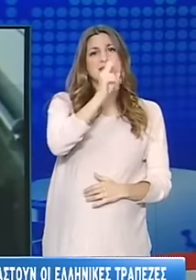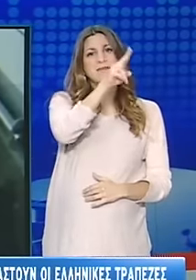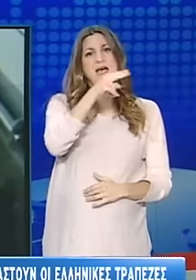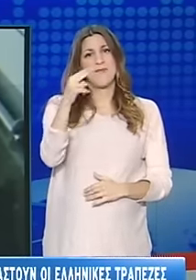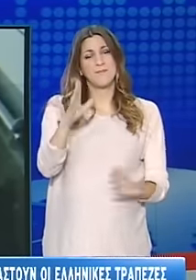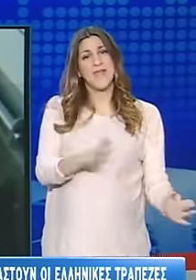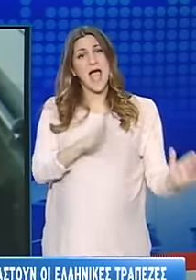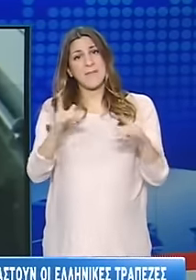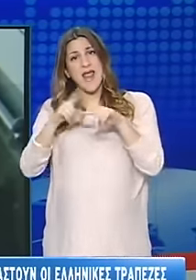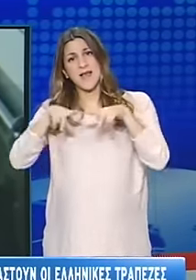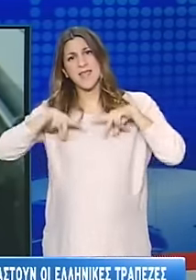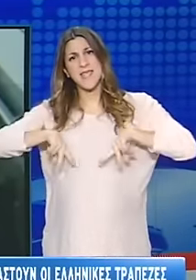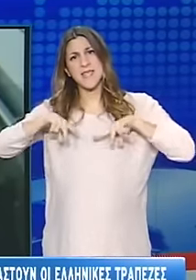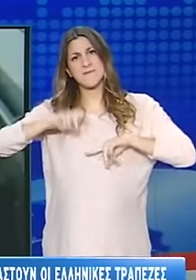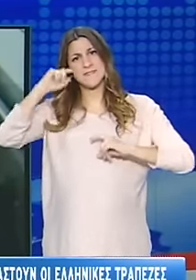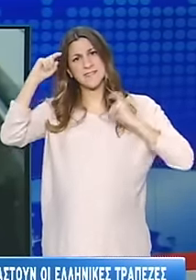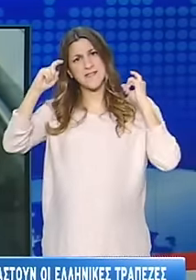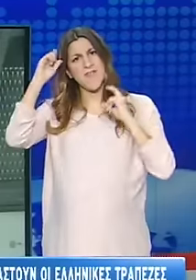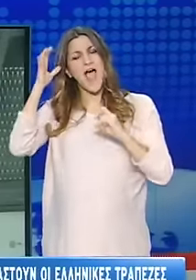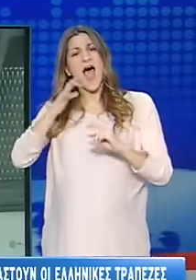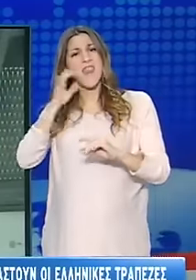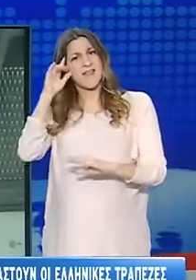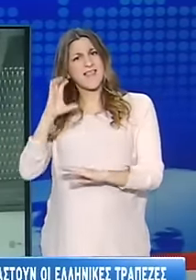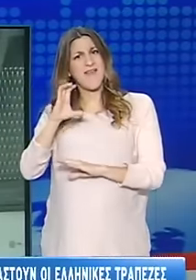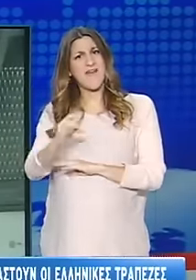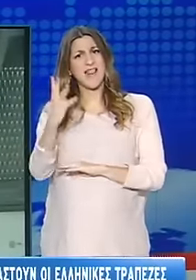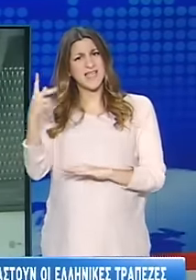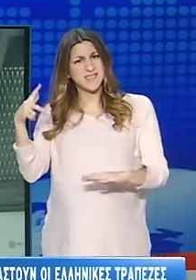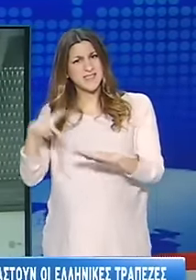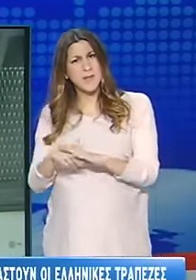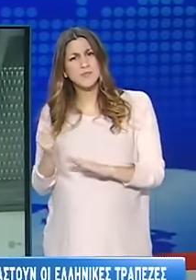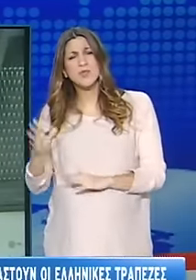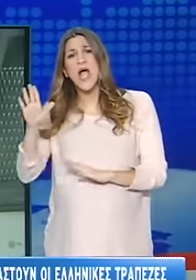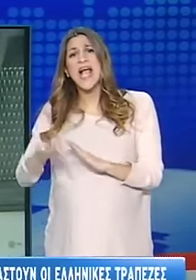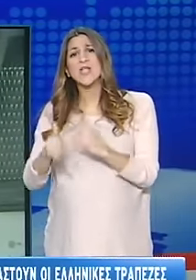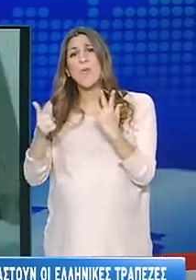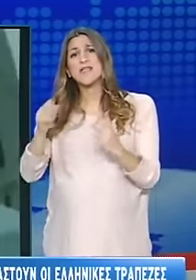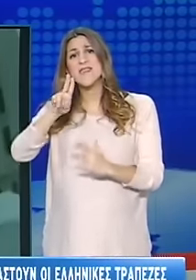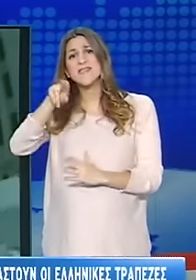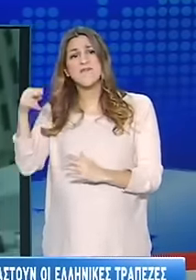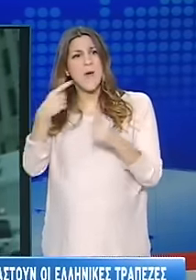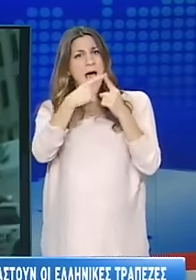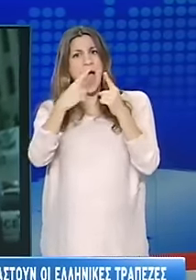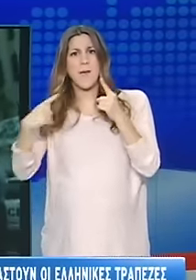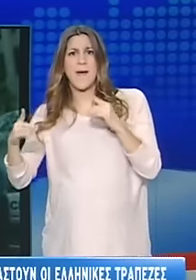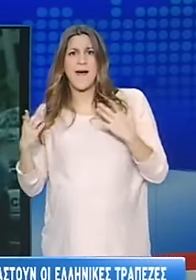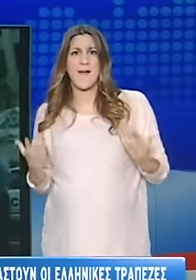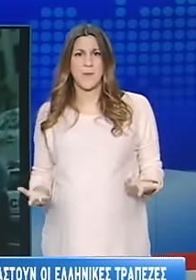τις επιπλέον ανάγκες κάτω από 6 δισεκατομμύρια ευρώ. Όπως αναφέρεται στο δημοσίευμα, η διαφωνία είναι τόσο έντονη, ώστε το